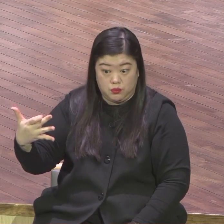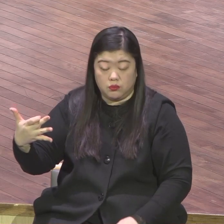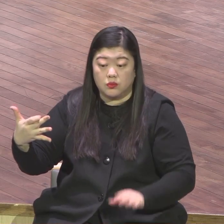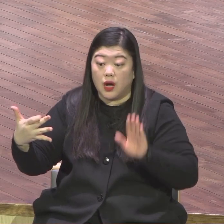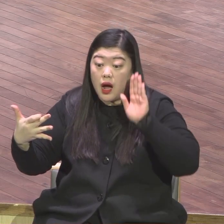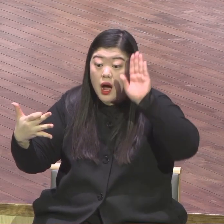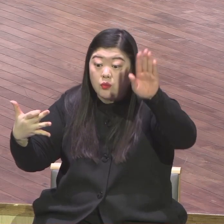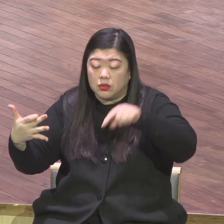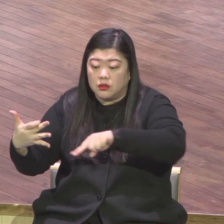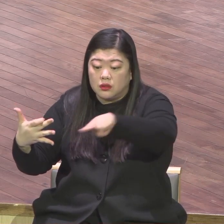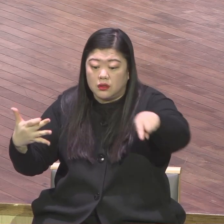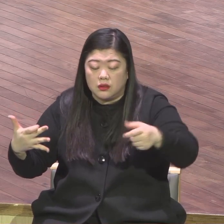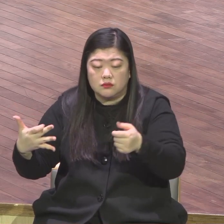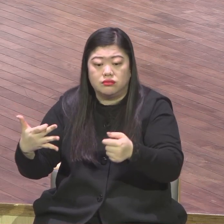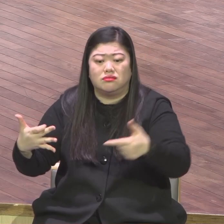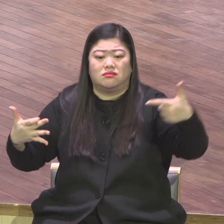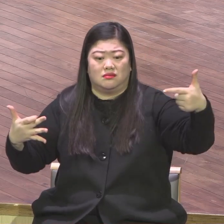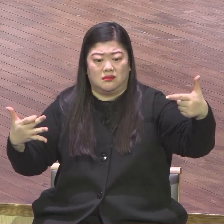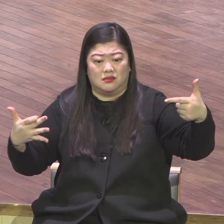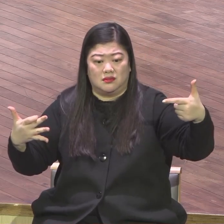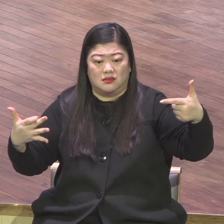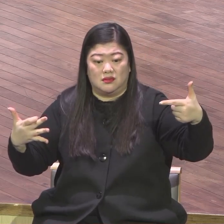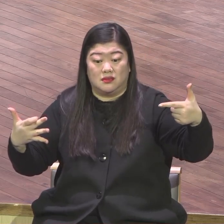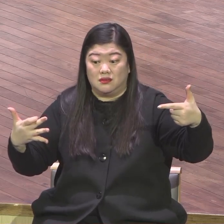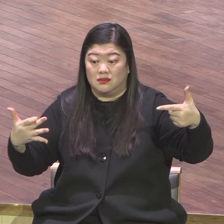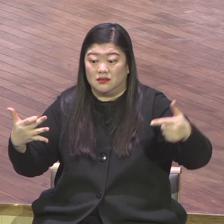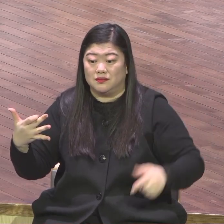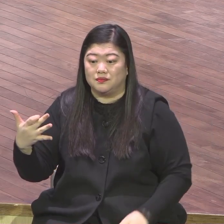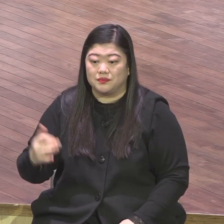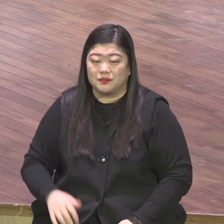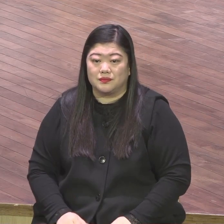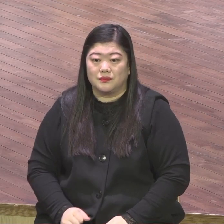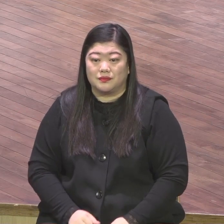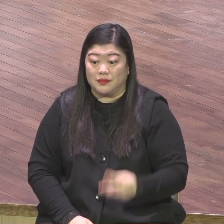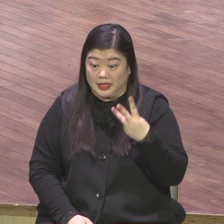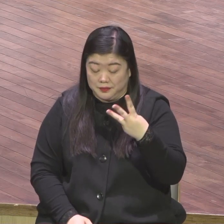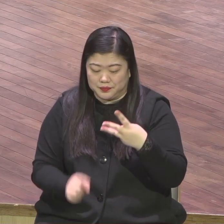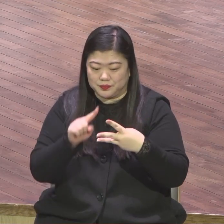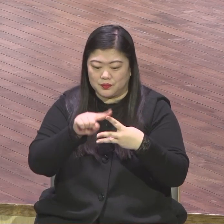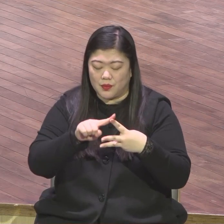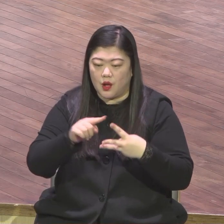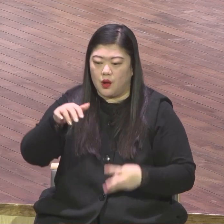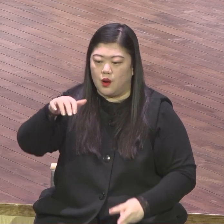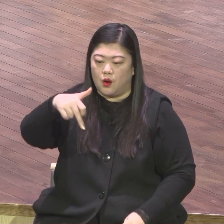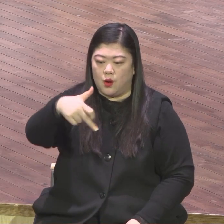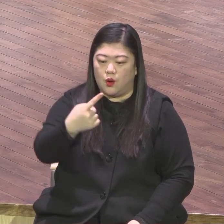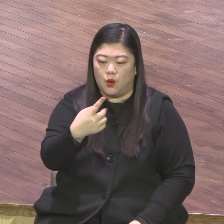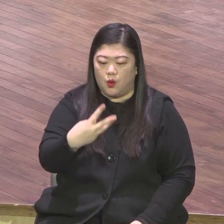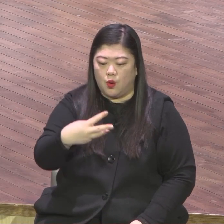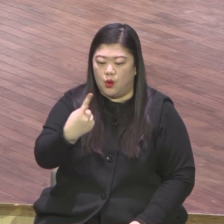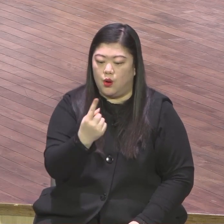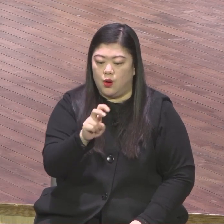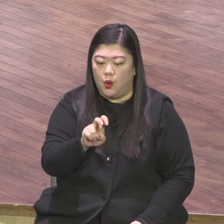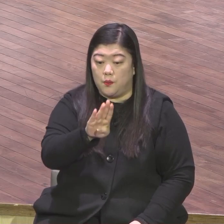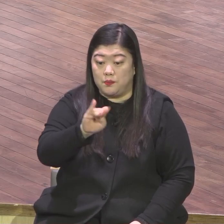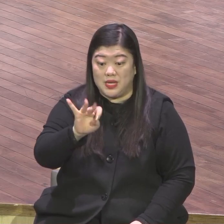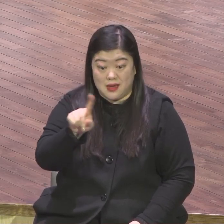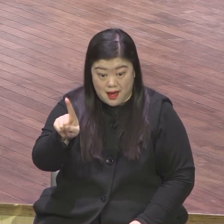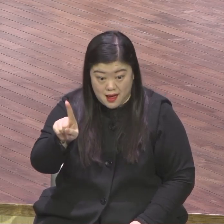망대를 세워야 되는데 세 곳입니다 중미에 콜롬비아 그리고 필리핀 마카티 그리고